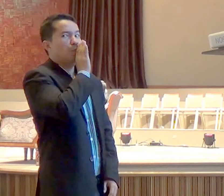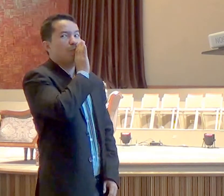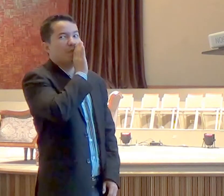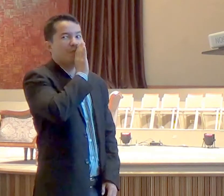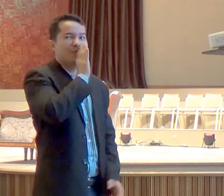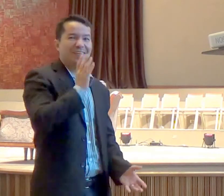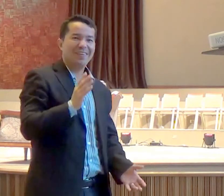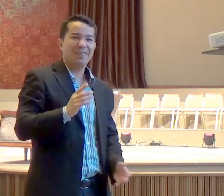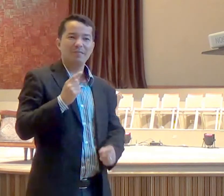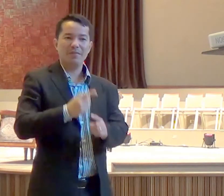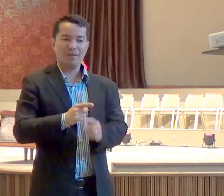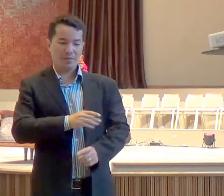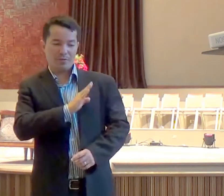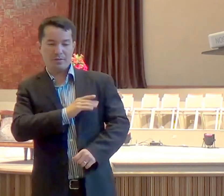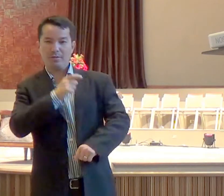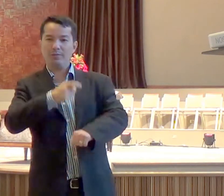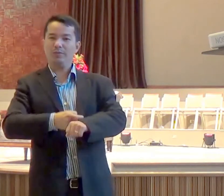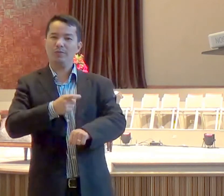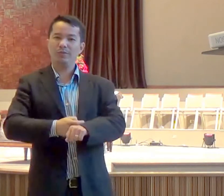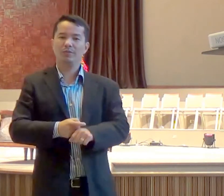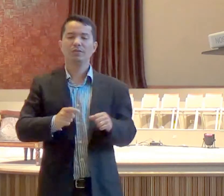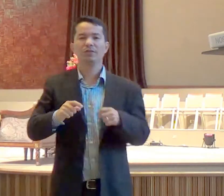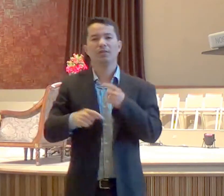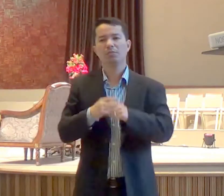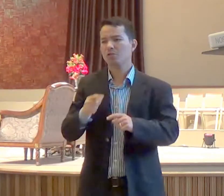tudo bem, receberam o sabão, agora vamos pregar o evangelho,